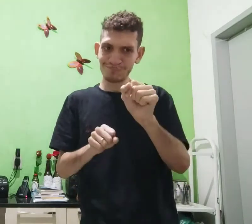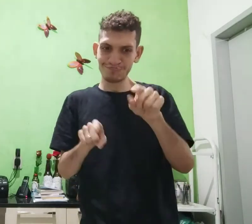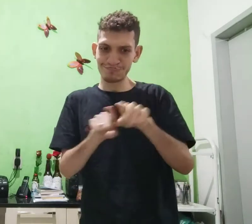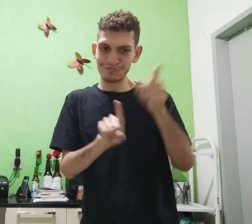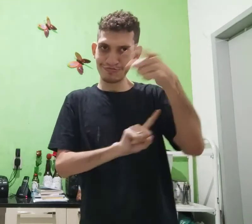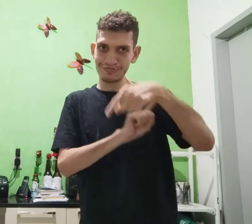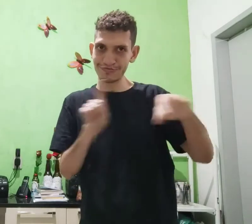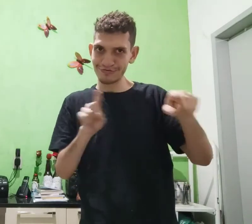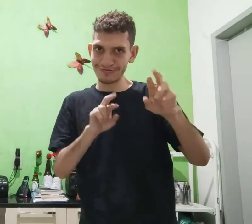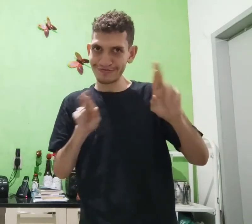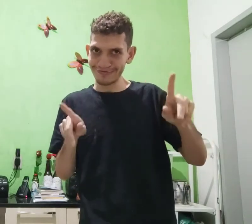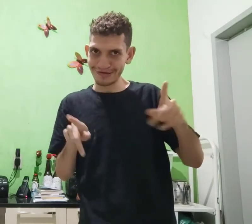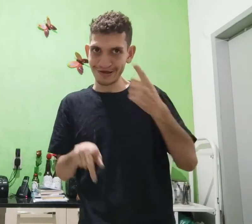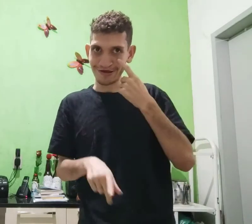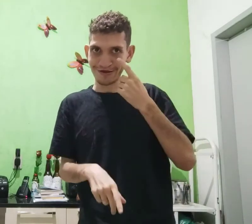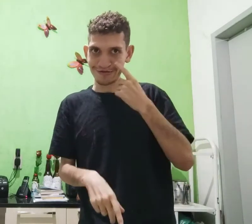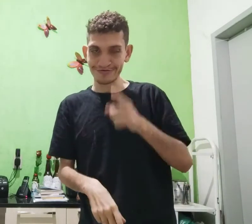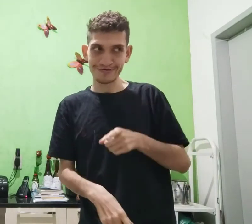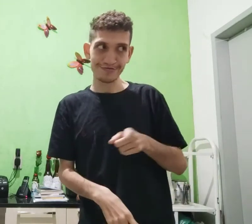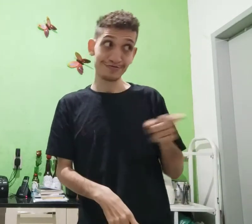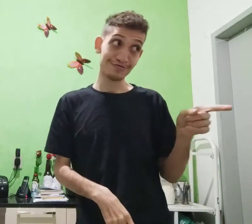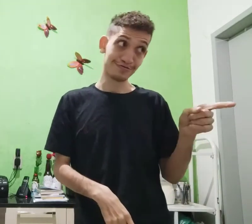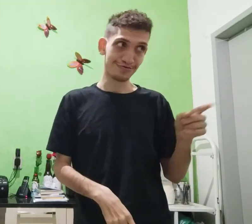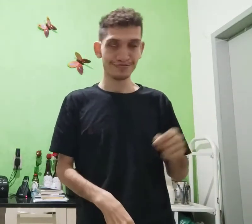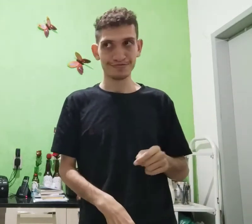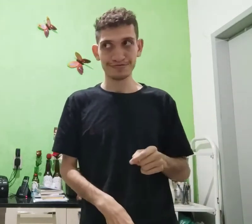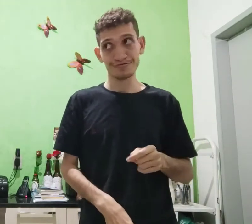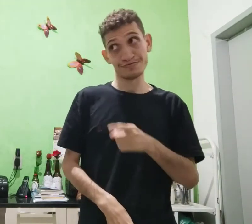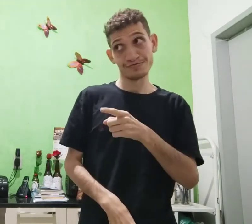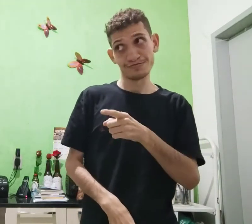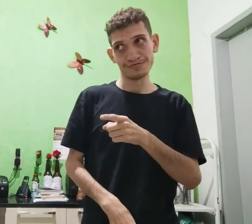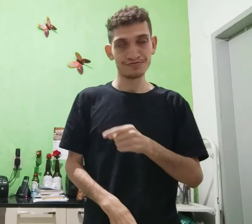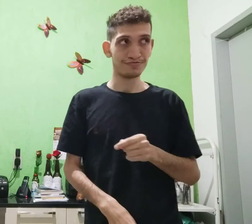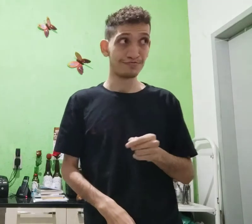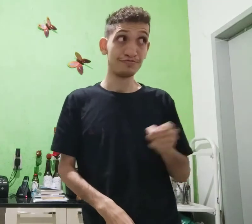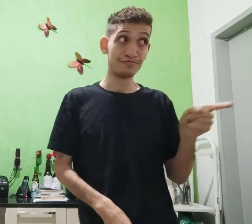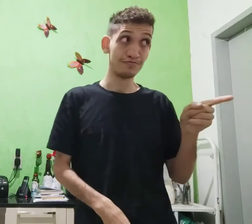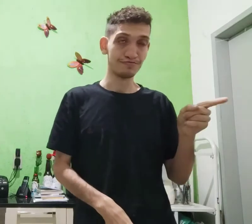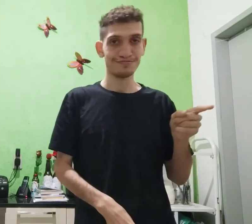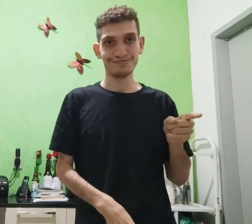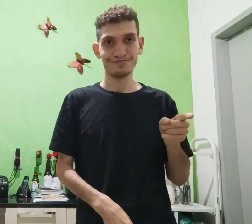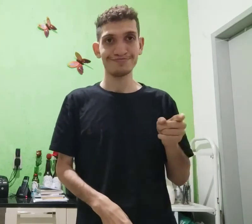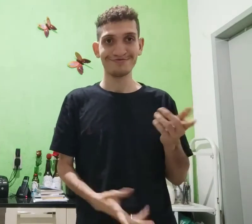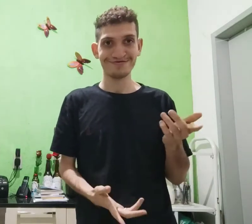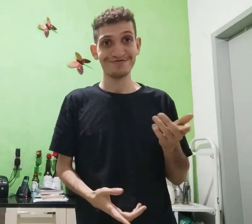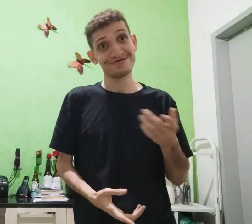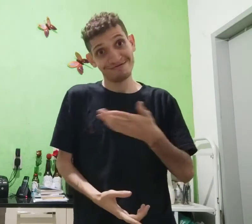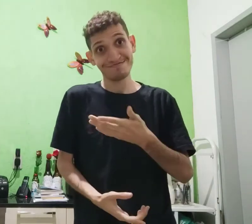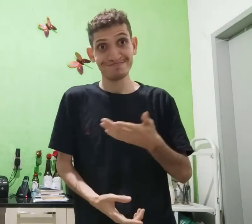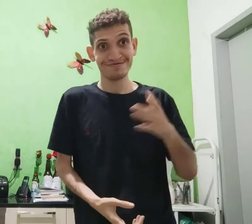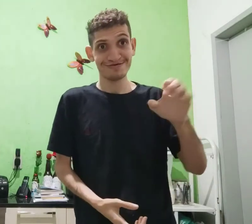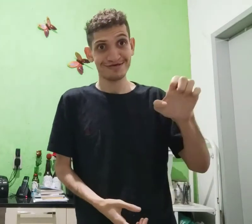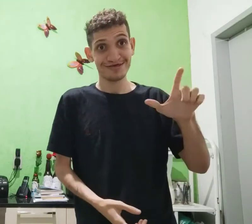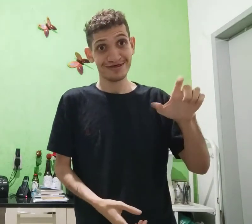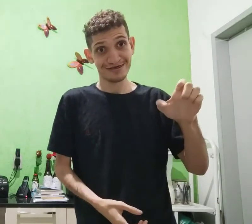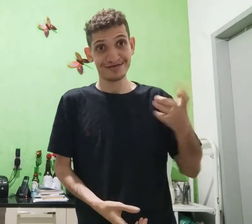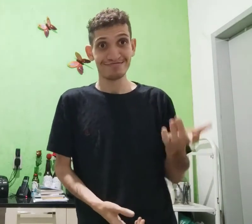Então, você pode ir na minha direção, peraí, ó, ali, ou ali, ele ou ela, né,